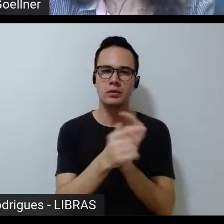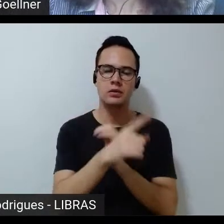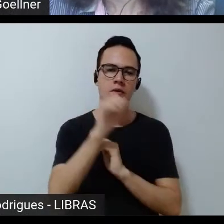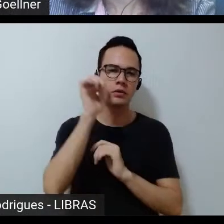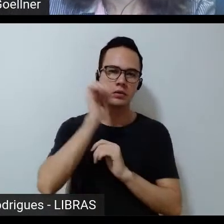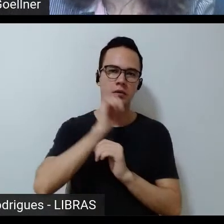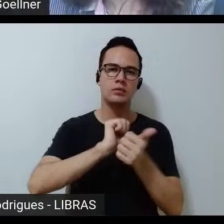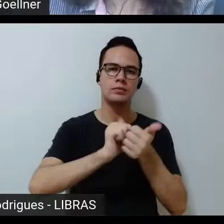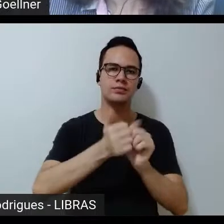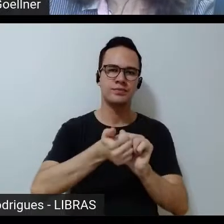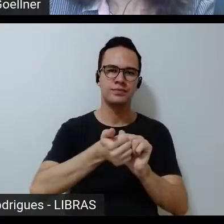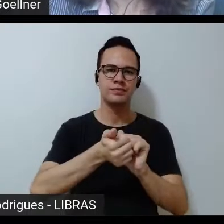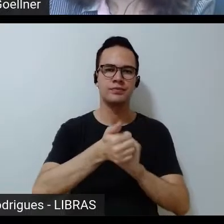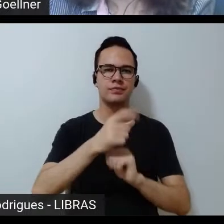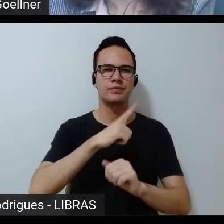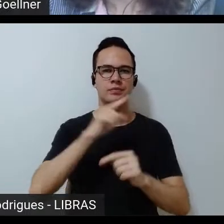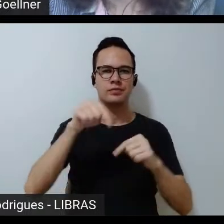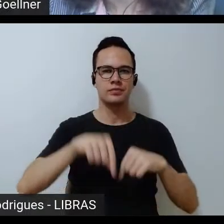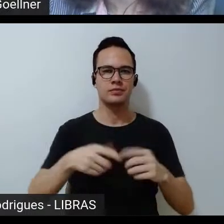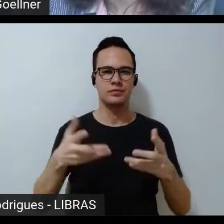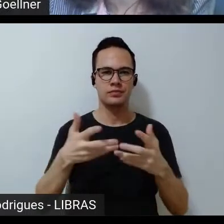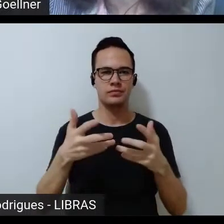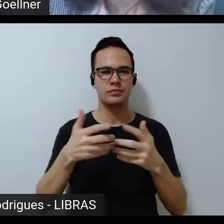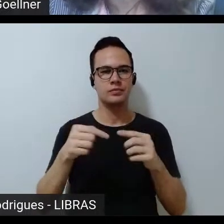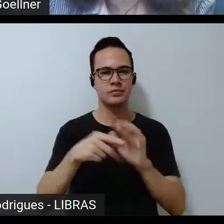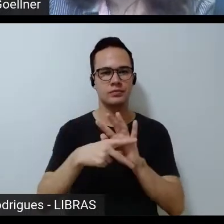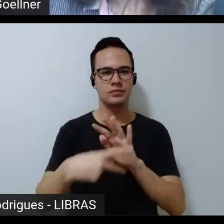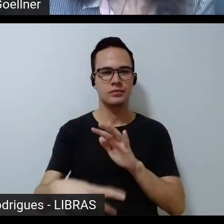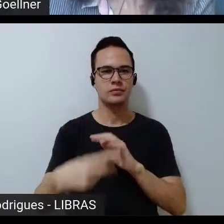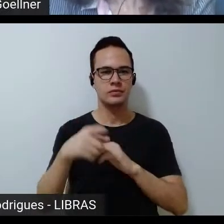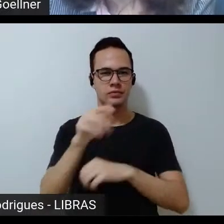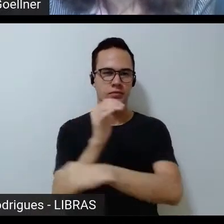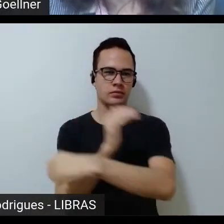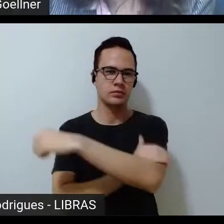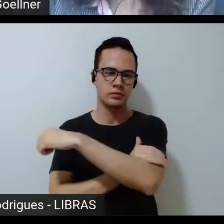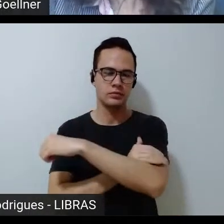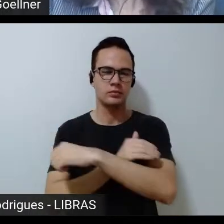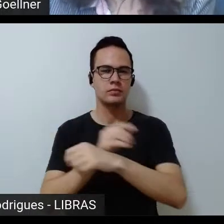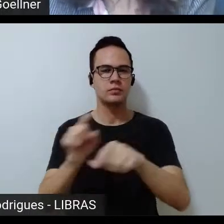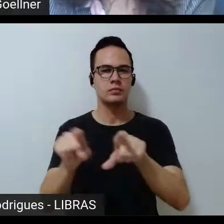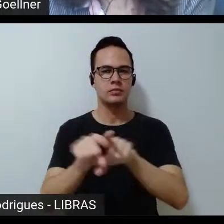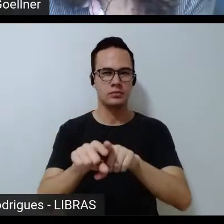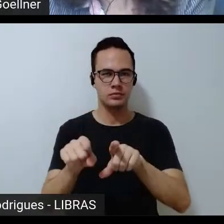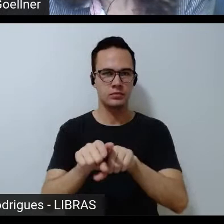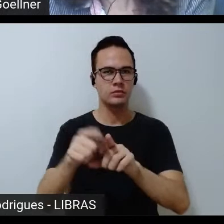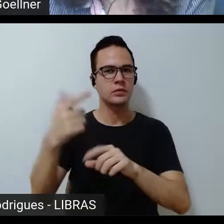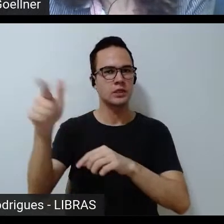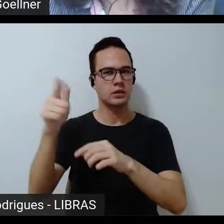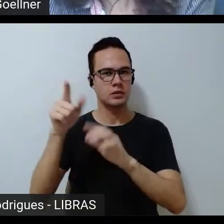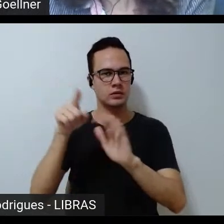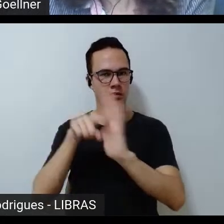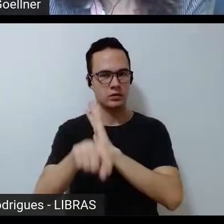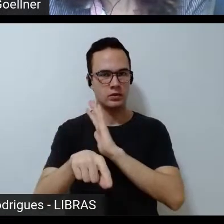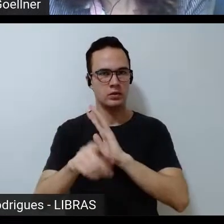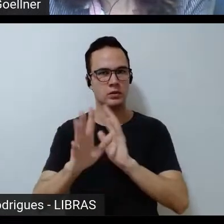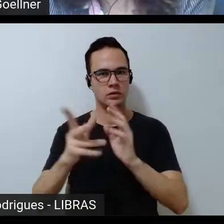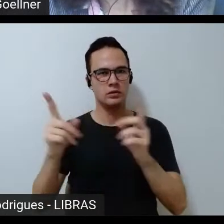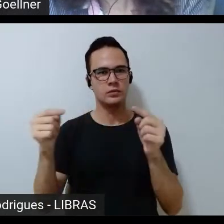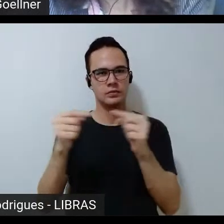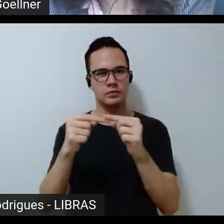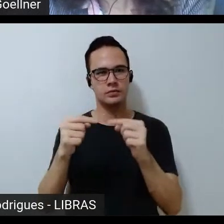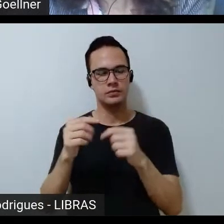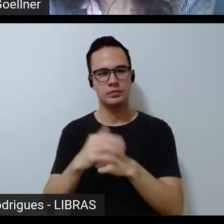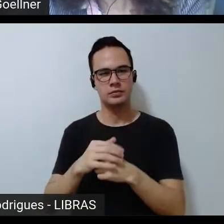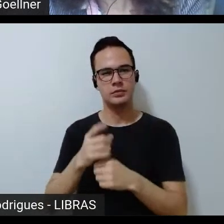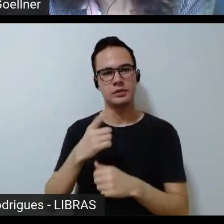atletas em tempos de cooptação neoliberal do feminismo? E também tem uma outra pergunta que está relacionada, que